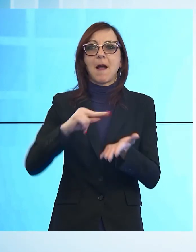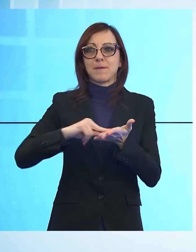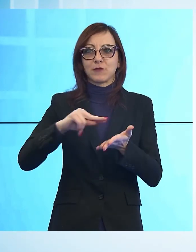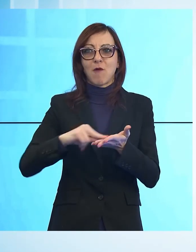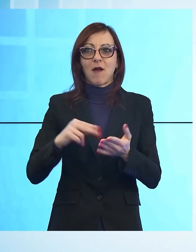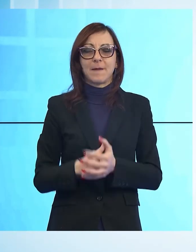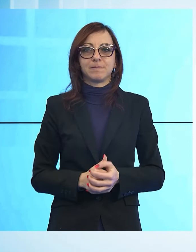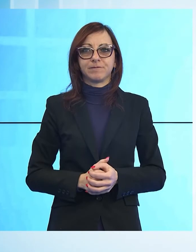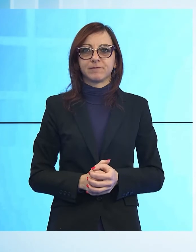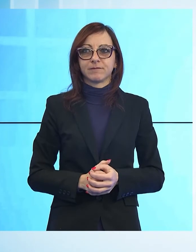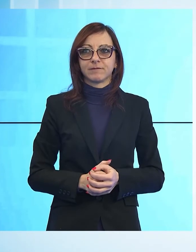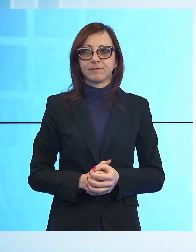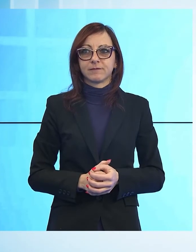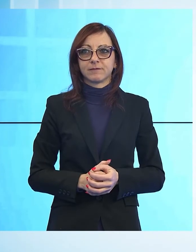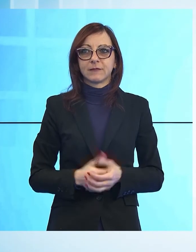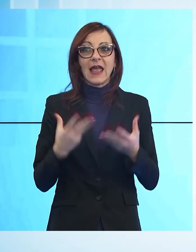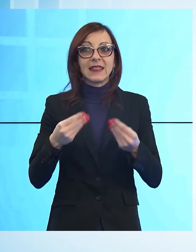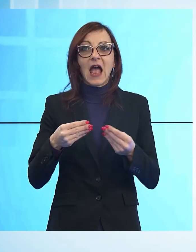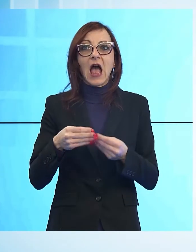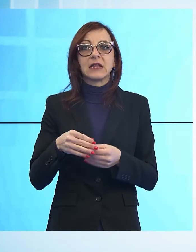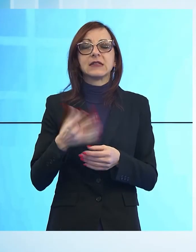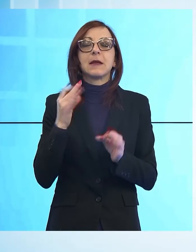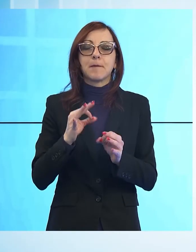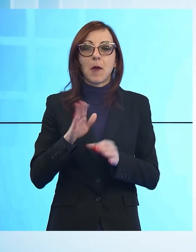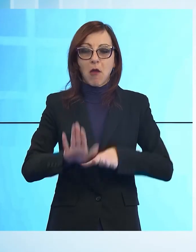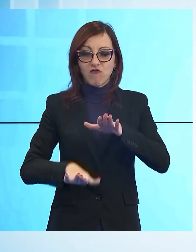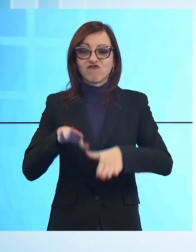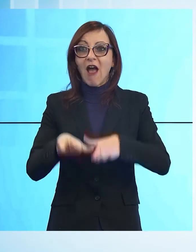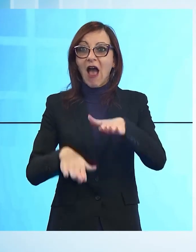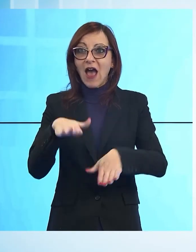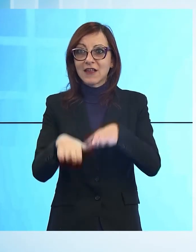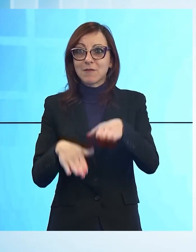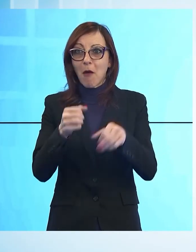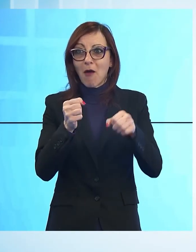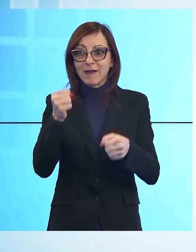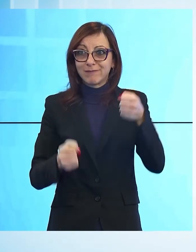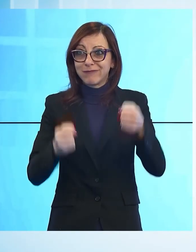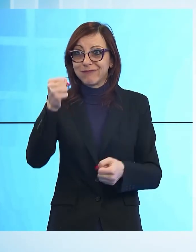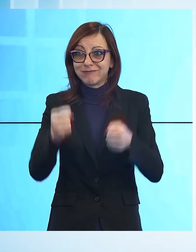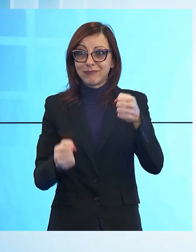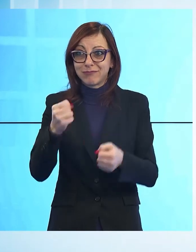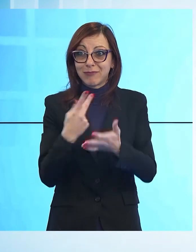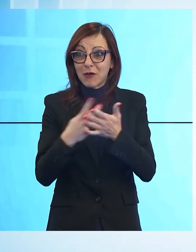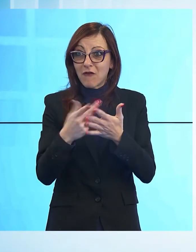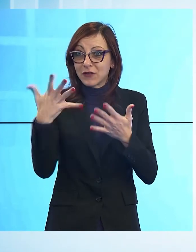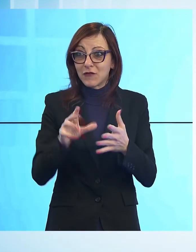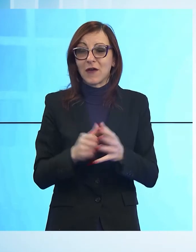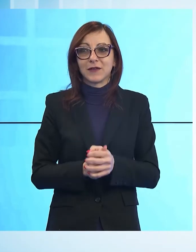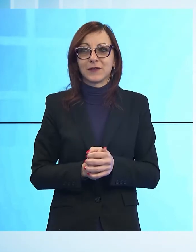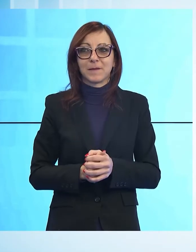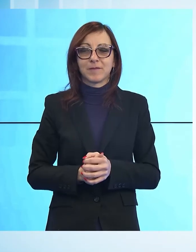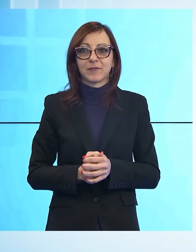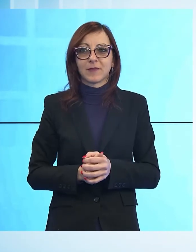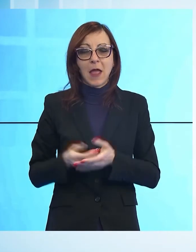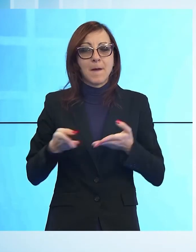molti hanno invece preferito noleggiare le ciaspole e percorrere i percorsi ben segnalati che si trovano in questa parte dell'Appennino. Tra i più apprezzati quello che